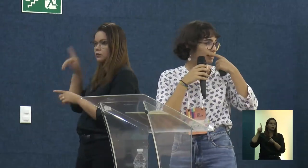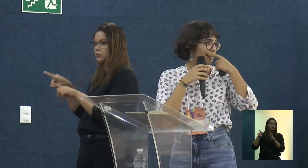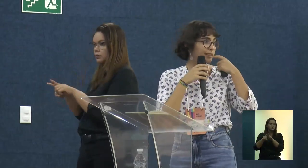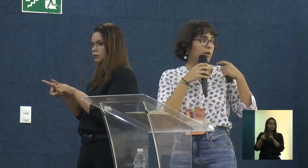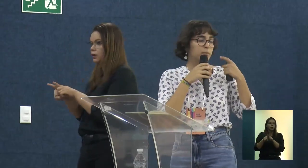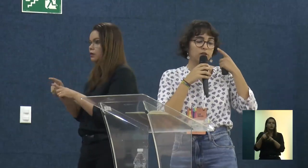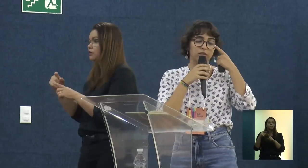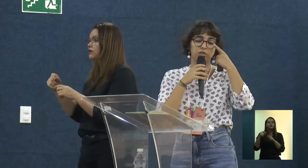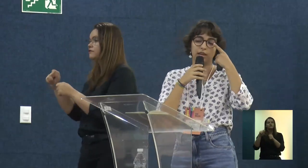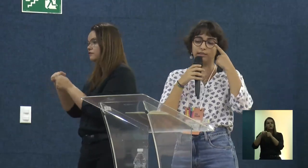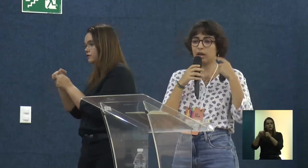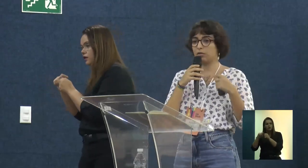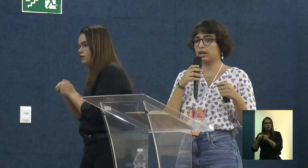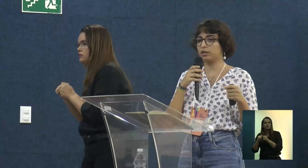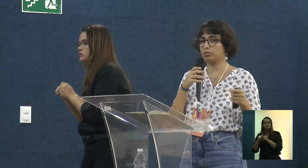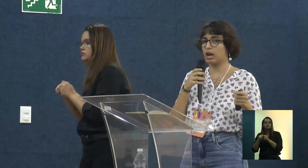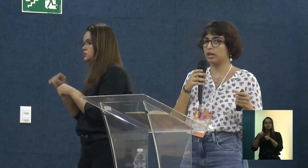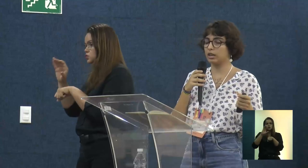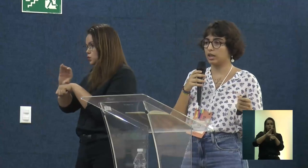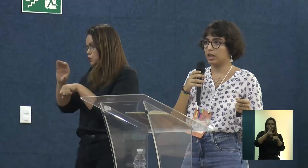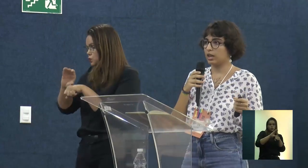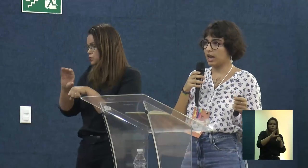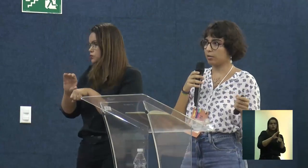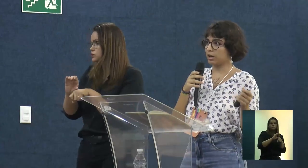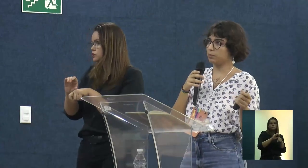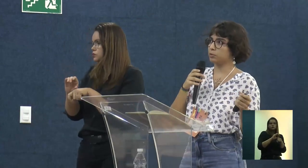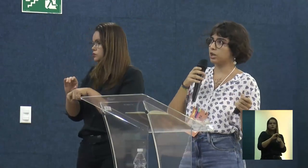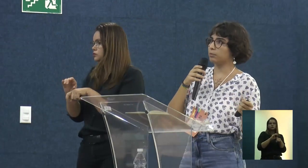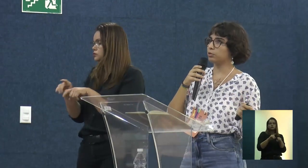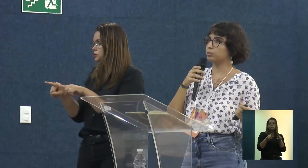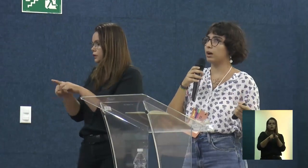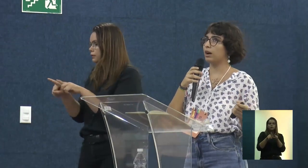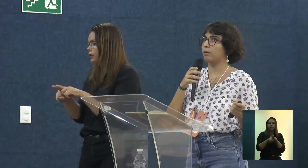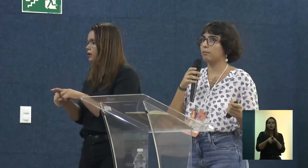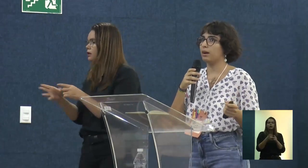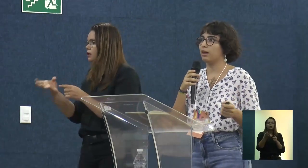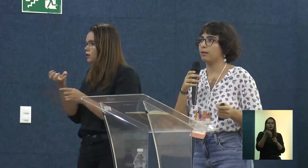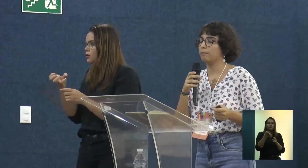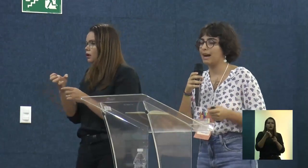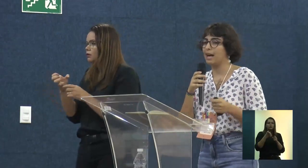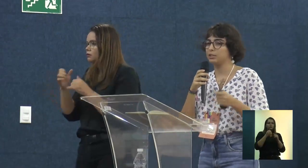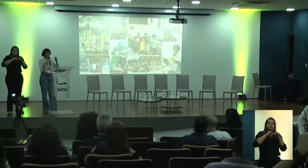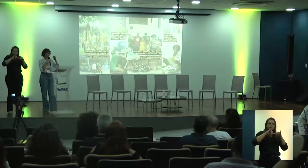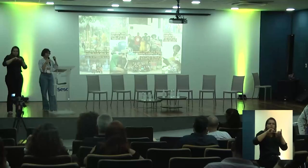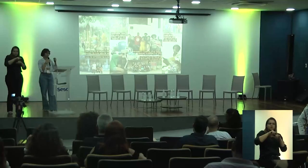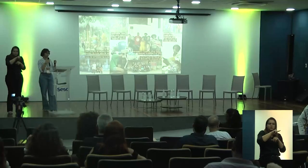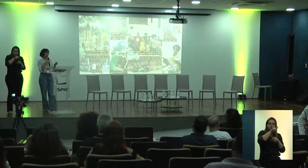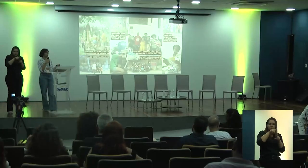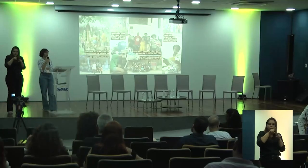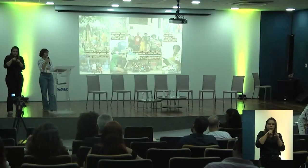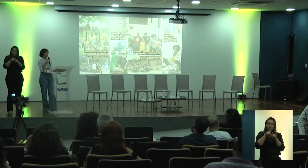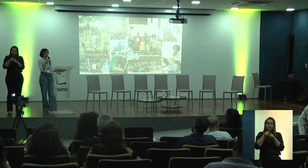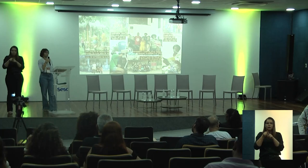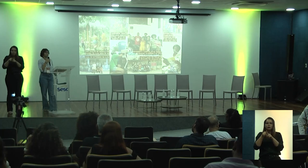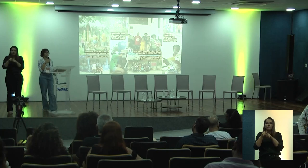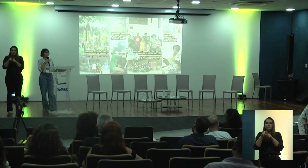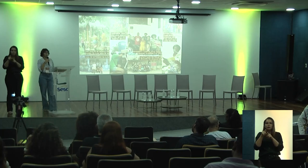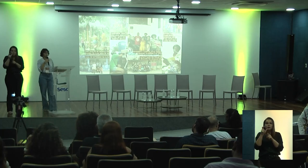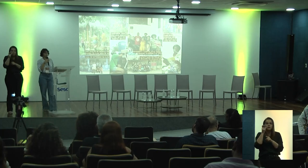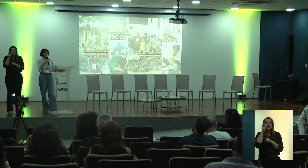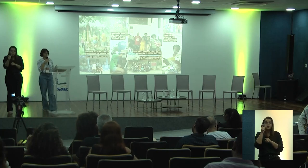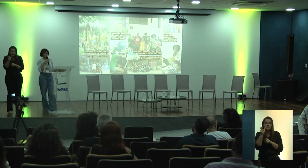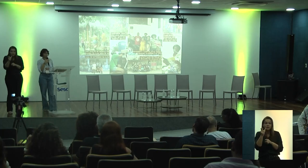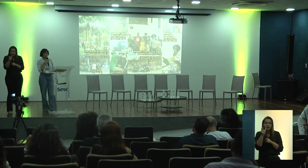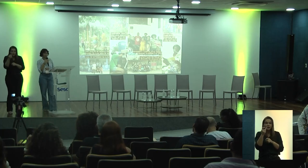fez capacitação em projeto de restauro em Araçuaí, e aí eu quero puxar muito uma parte para isso, que foi muito interessante,